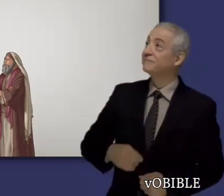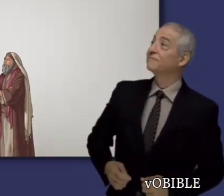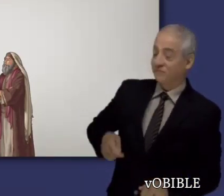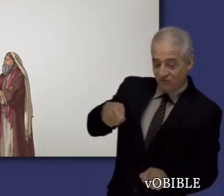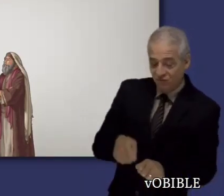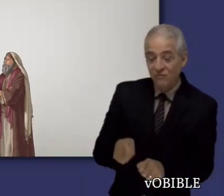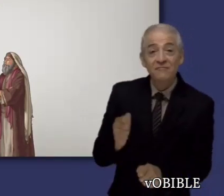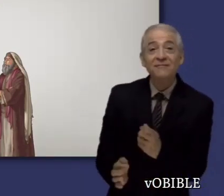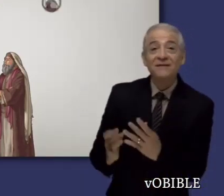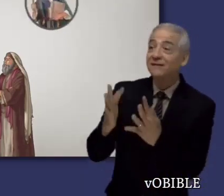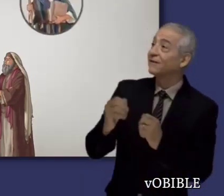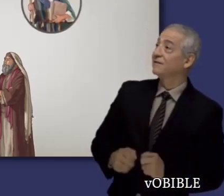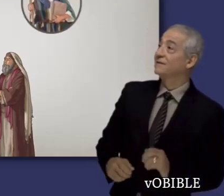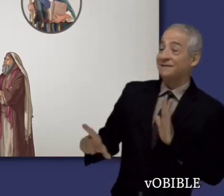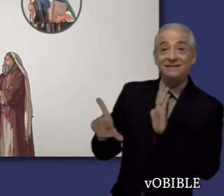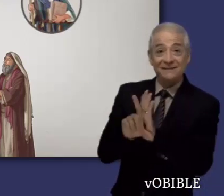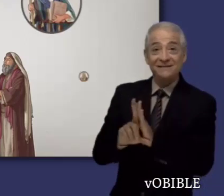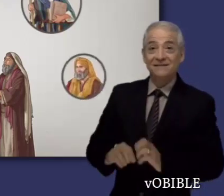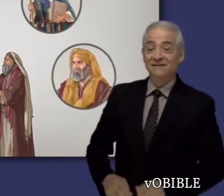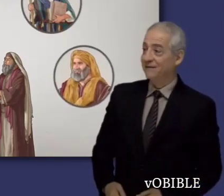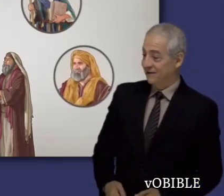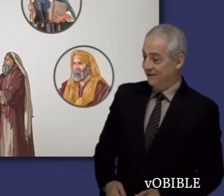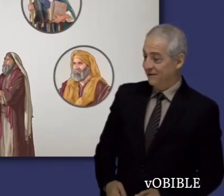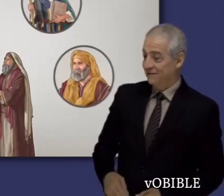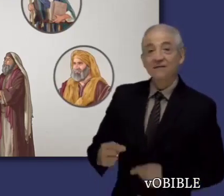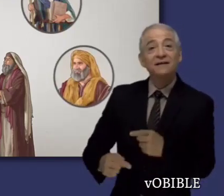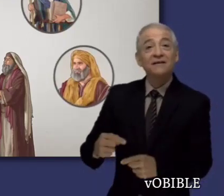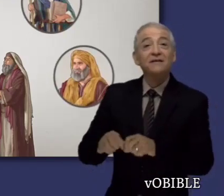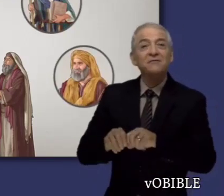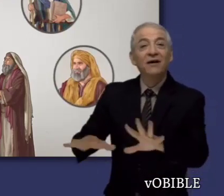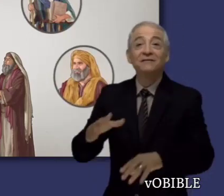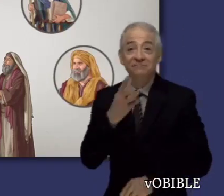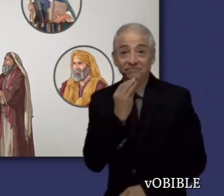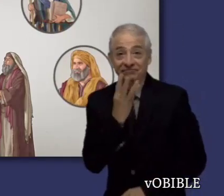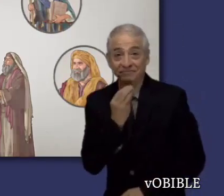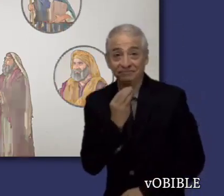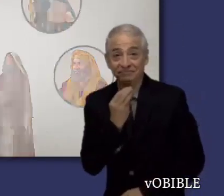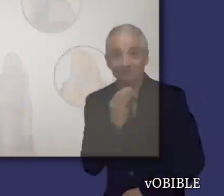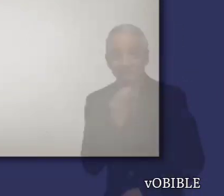sacrificios de animales, la ley de Moisés y una historia que se remontaba hasta Abraham.